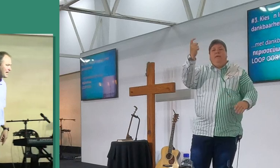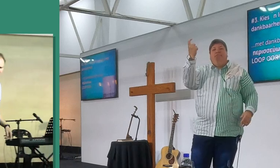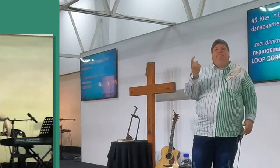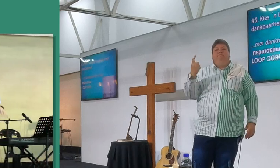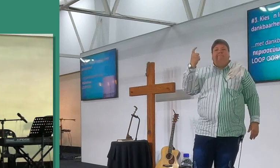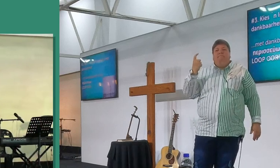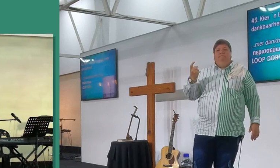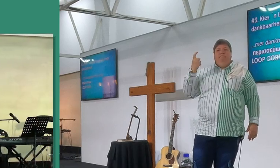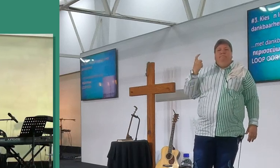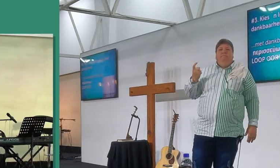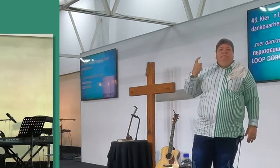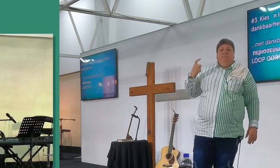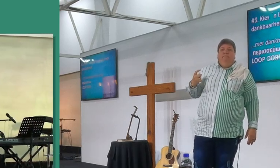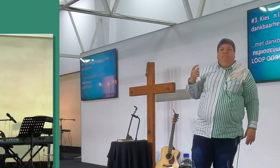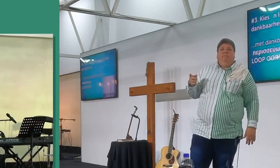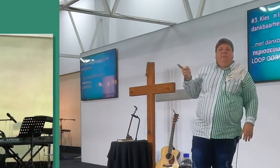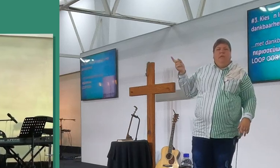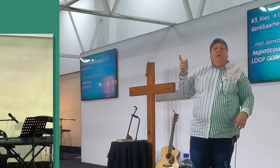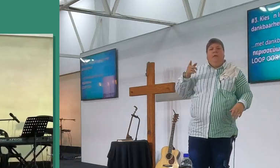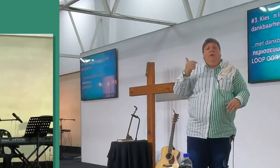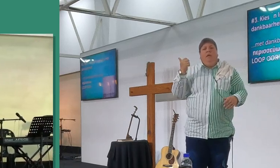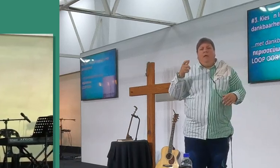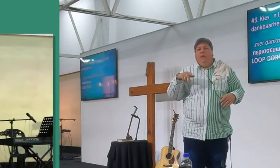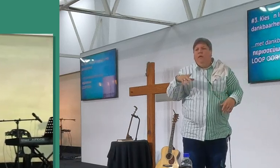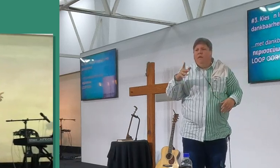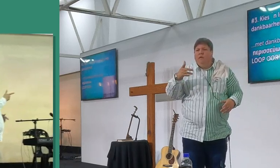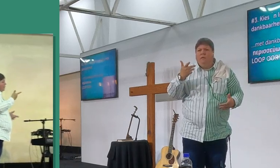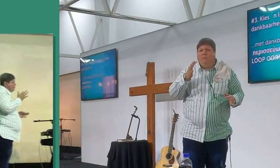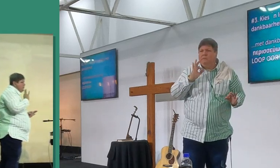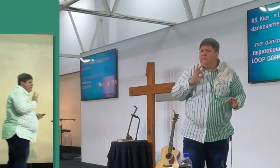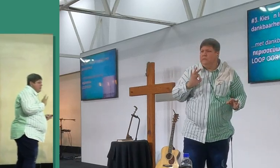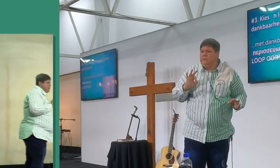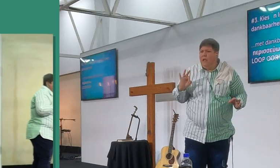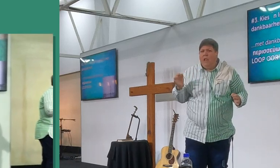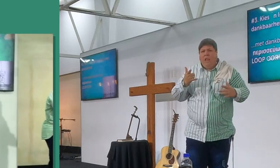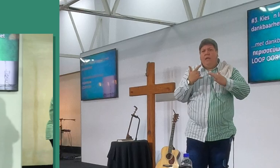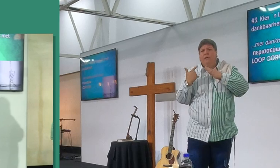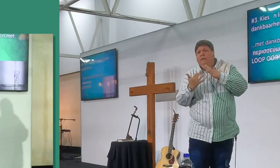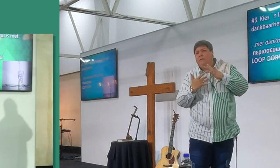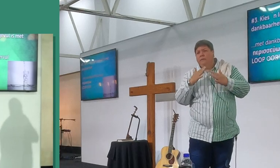woord nie, moet ek sproes sproes sproes sproes sproes dier jou dankbaarheid loop, wat gaan nou aan man, jou dankbaarheid,